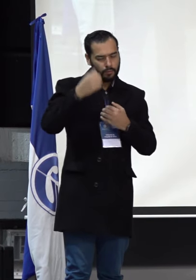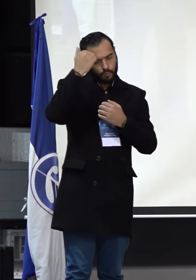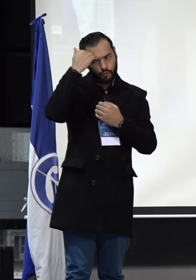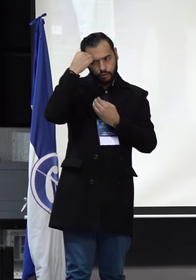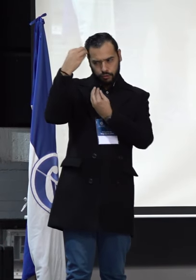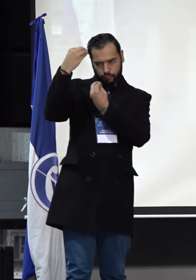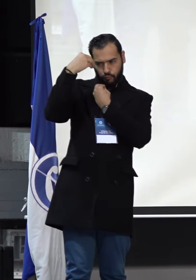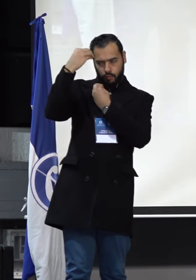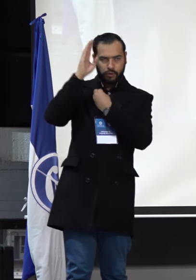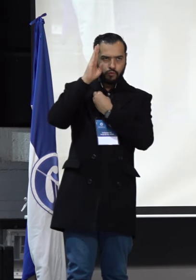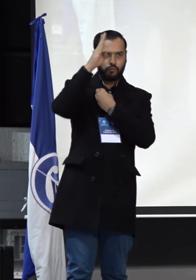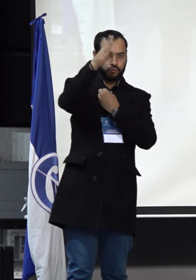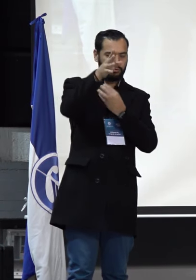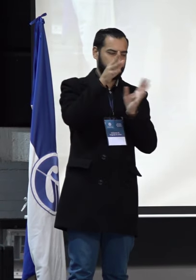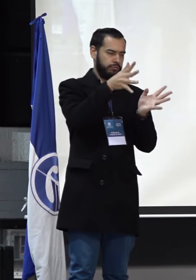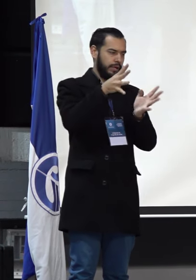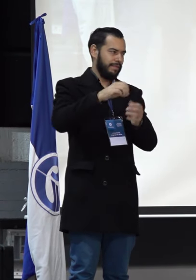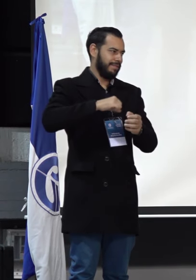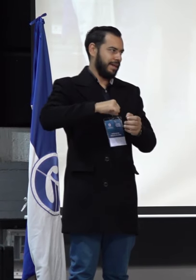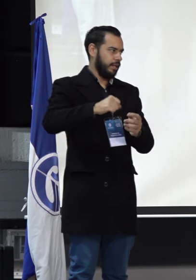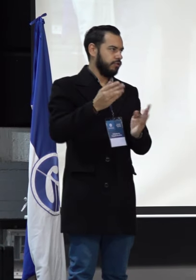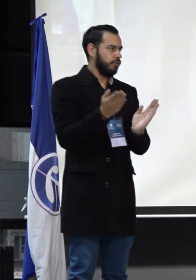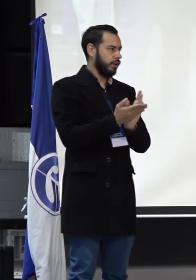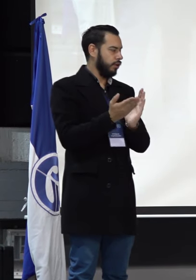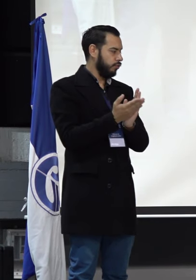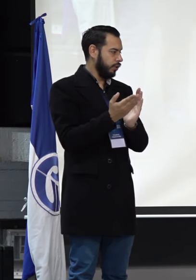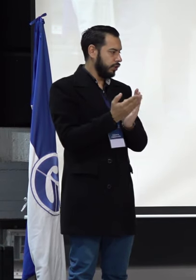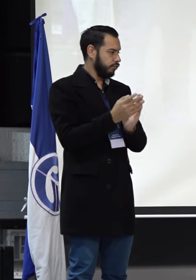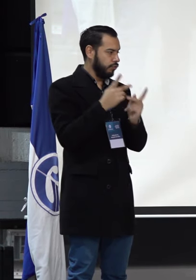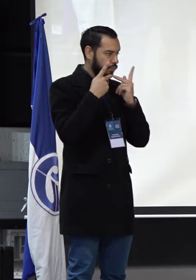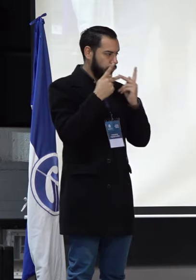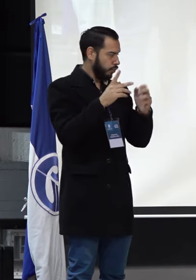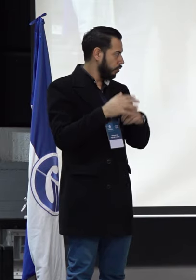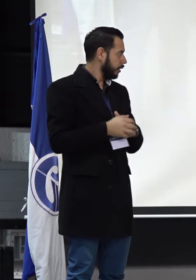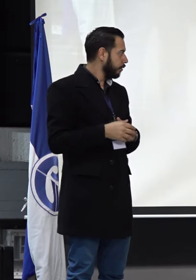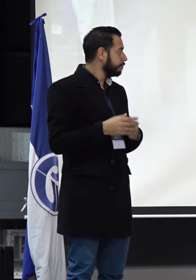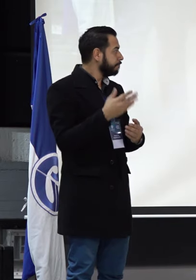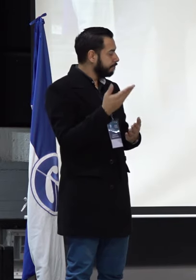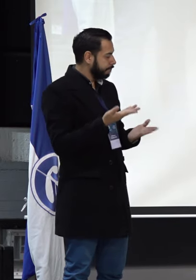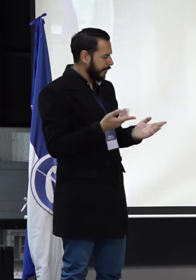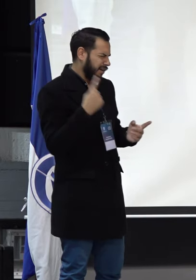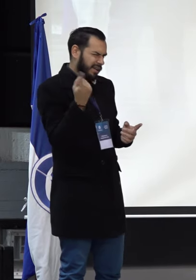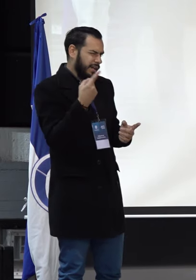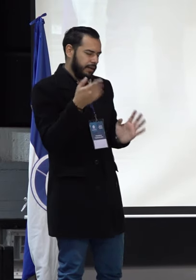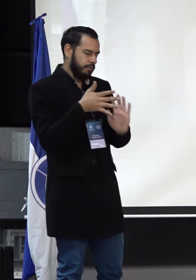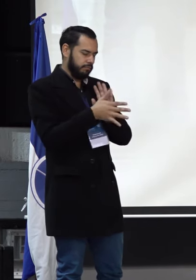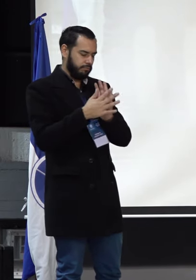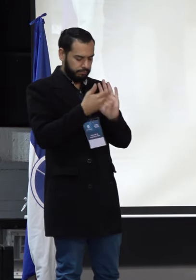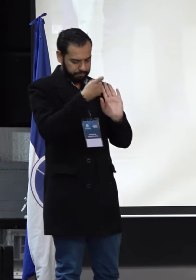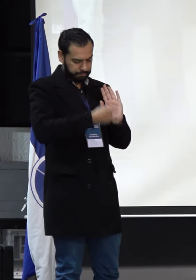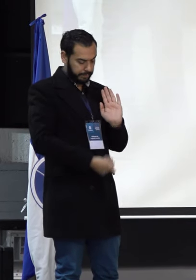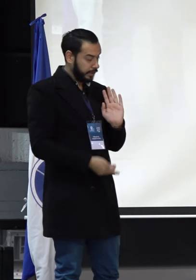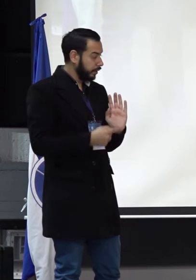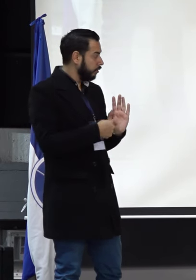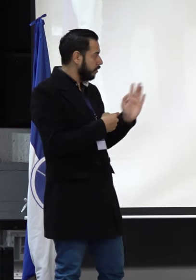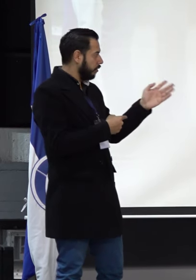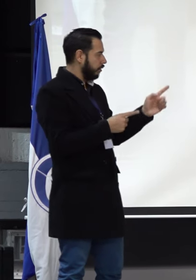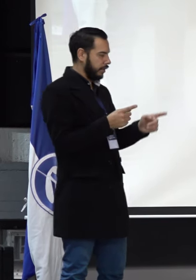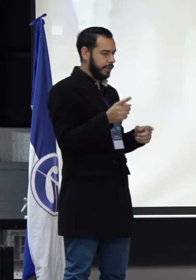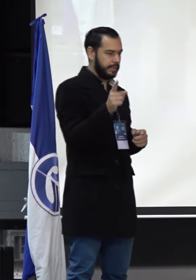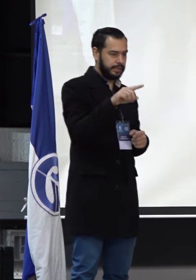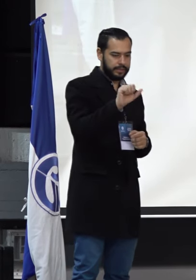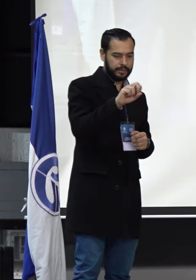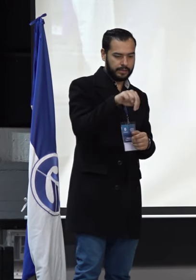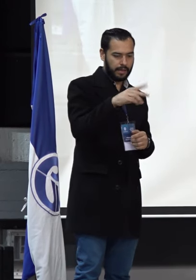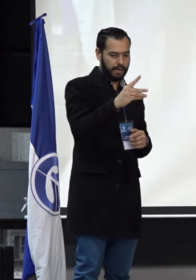luchando por la defensa de la educación pública. Quería hacer con esa presentación a grandes rasgos. Les presento a mi compañera Sonia Ibas. Muy buenos días para todos y